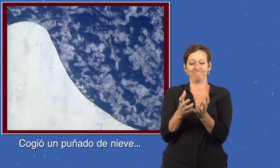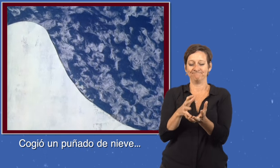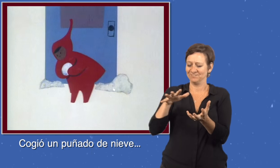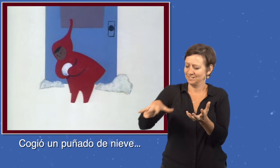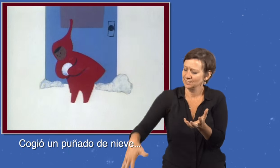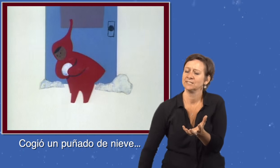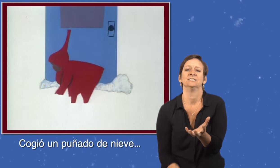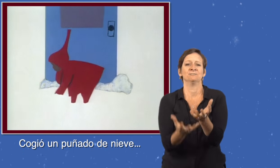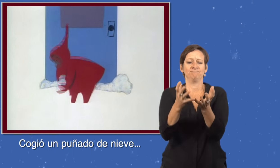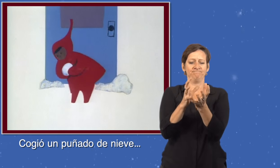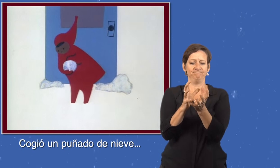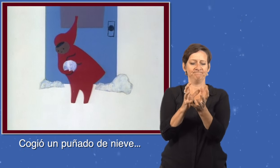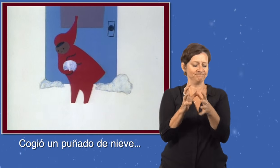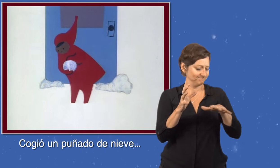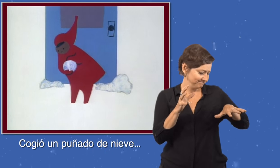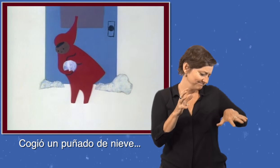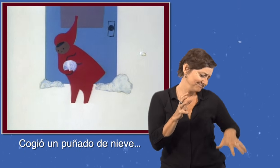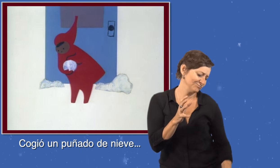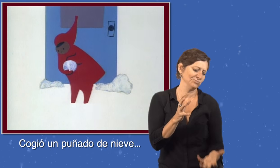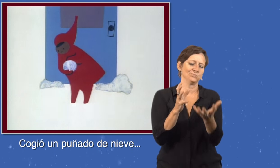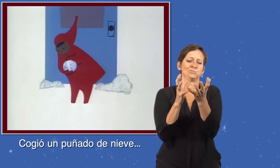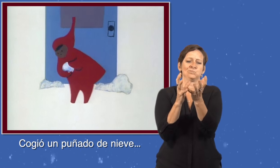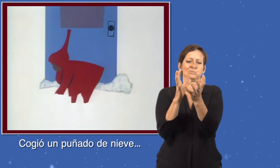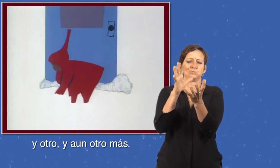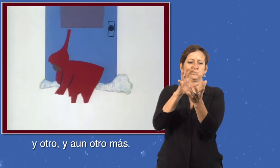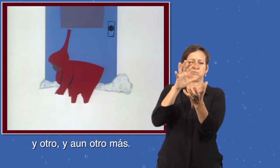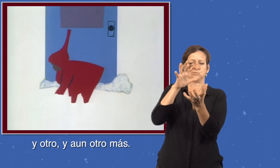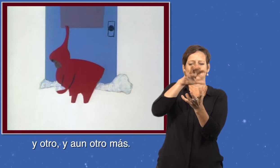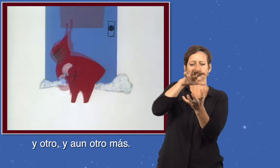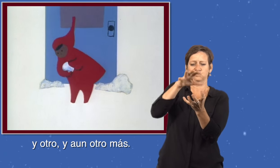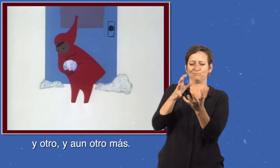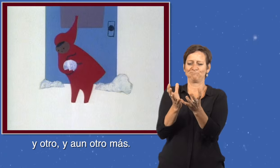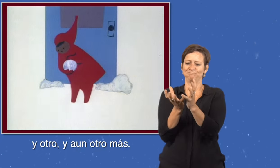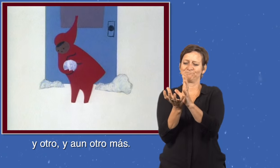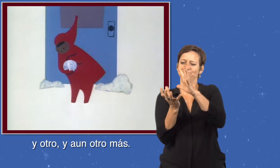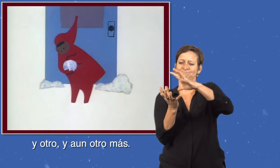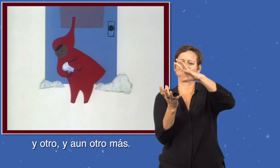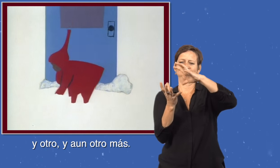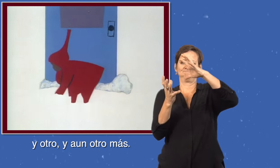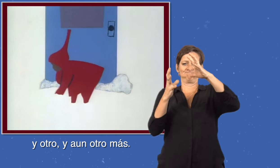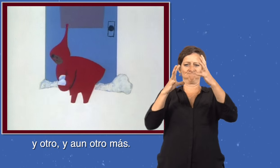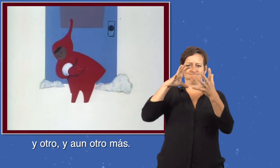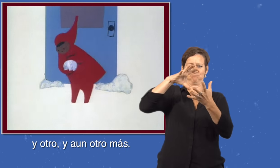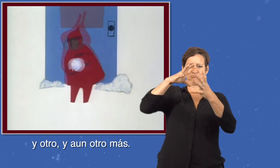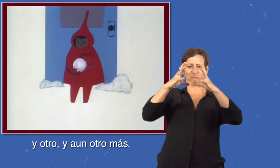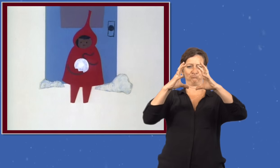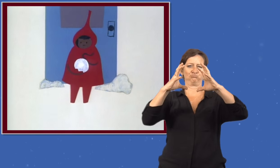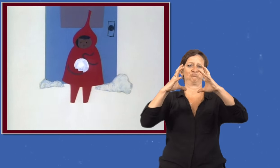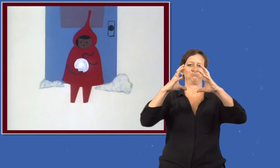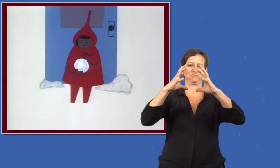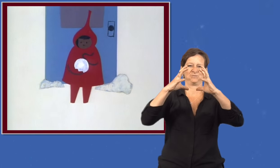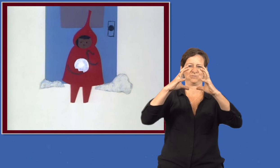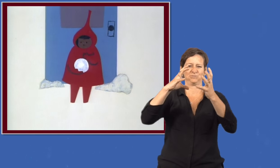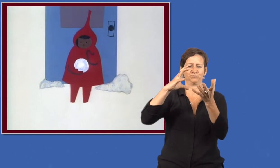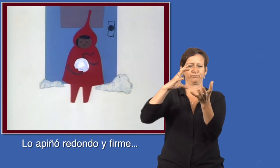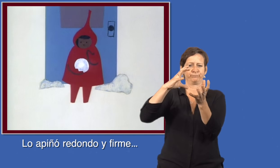Cogió un puñado de nieve y otro y aún otro más. Lo